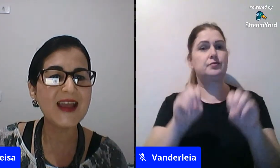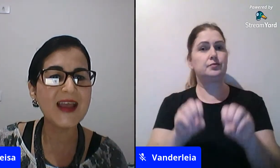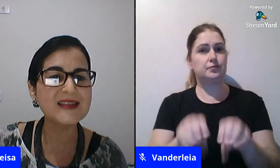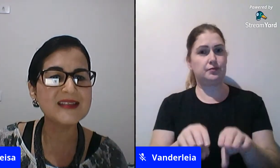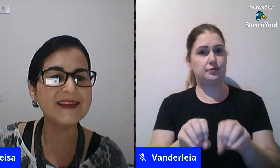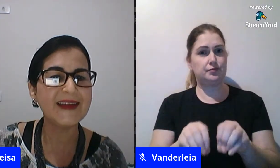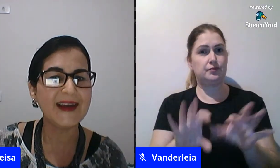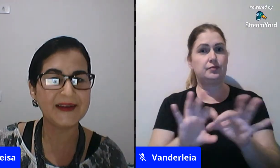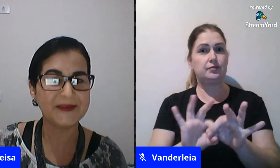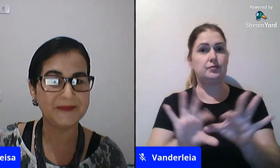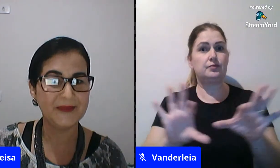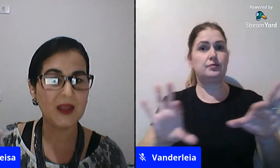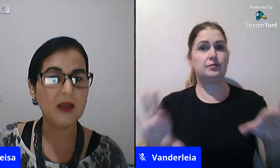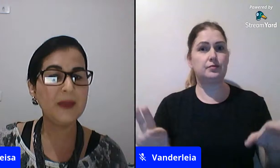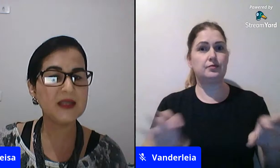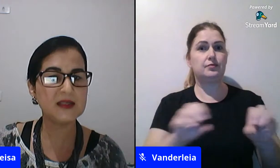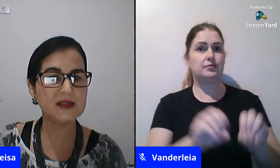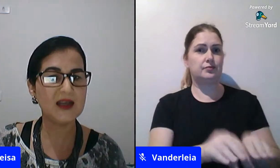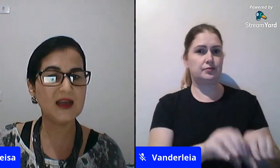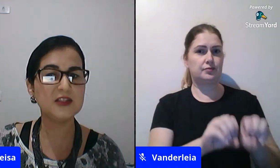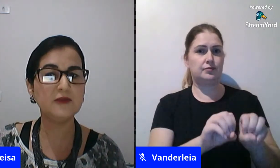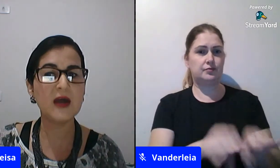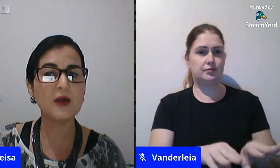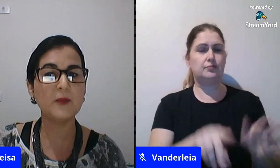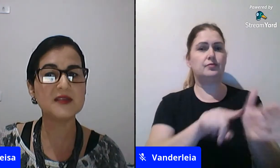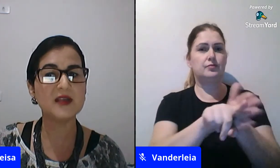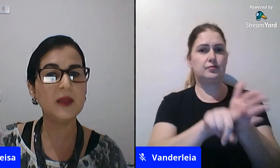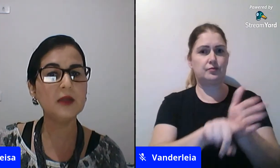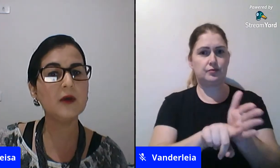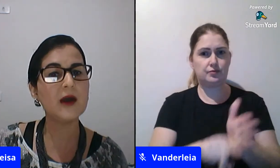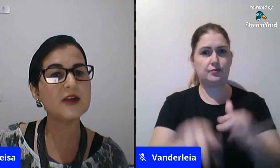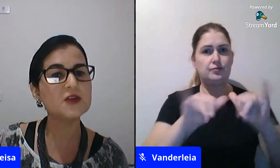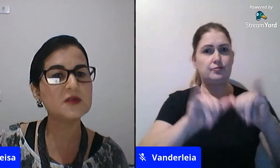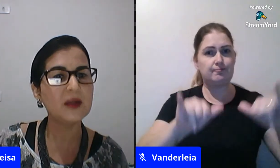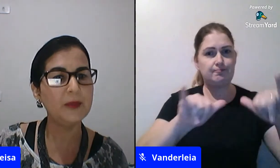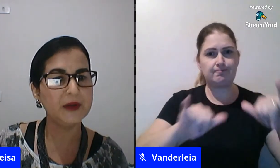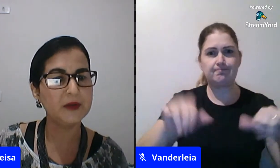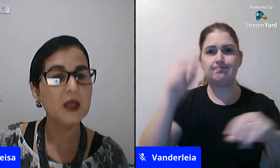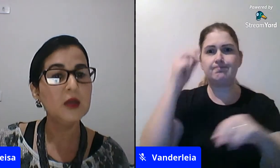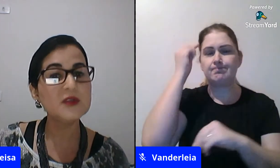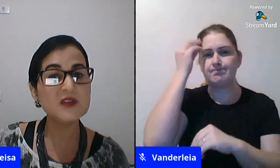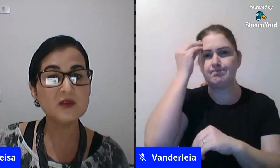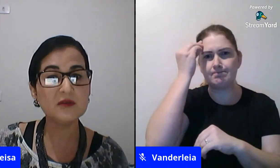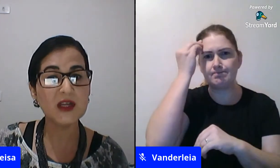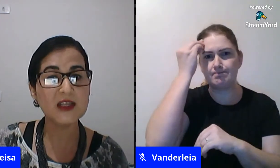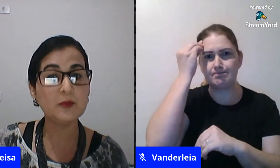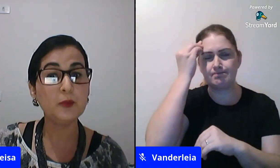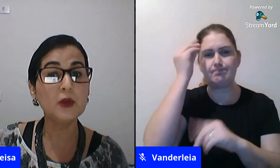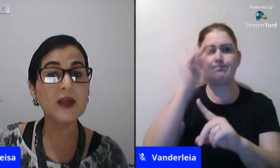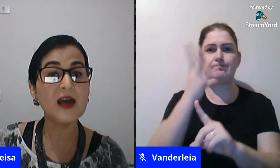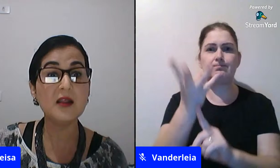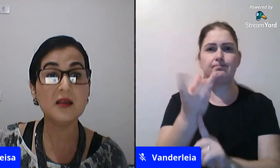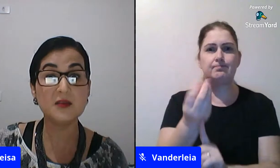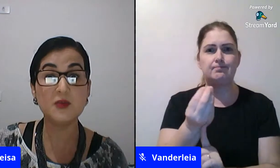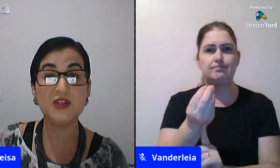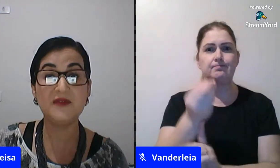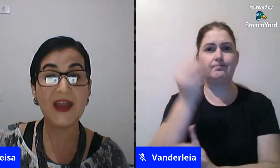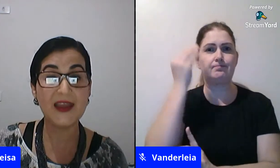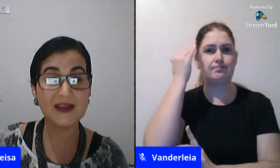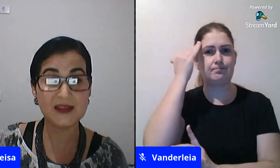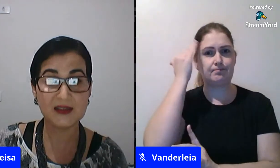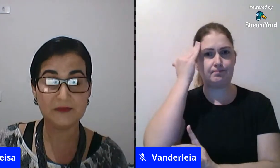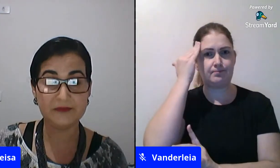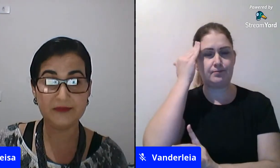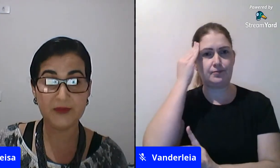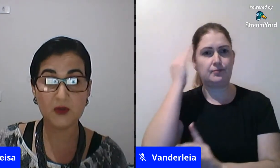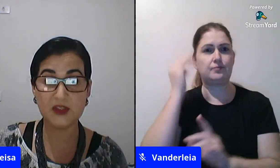a liberdade de ensinar pesquisar e divulgar o pensamento a arte o saber no inciso 3 pluralismo de